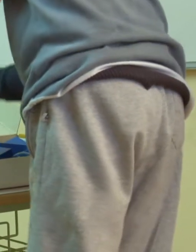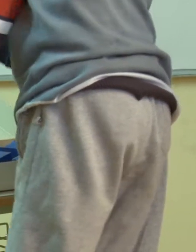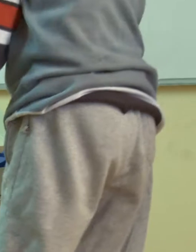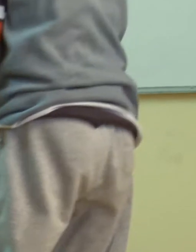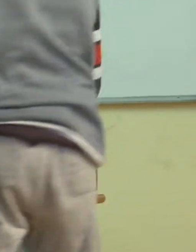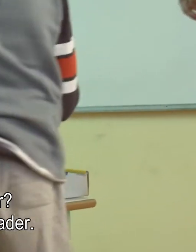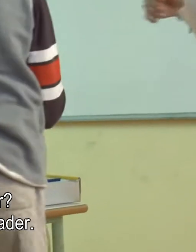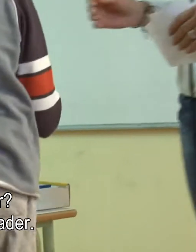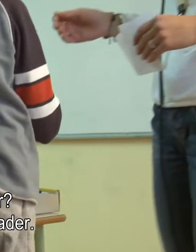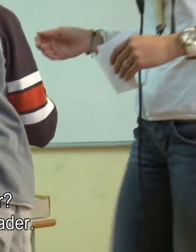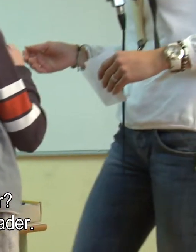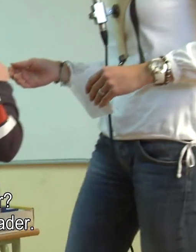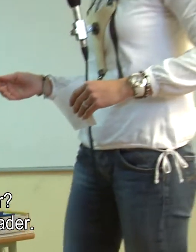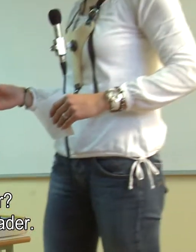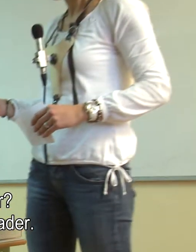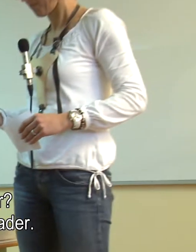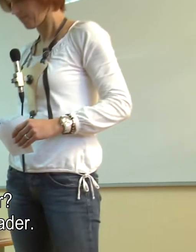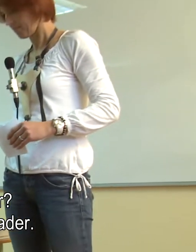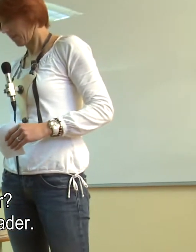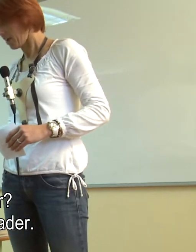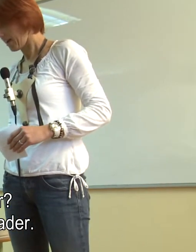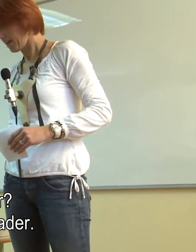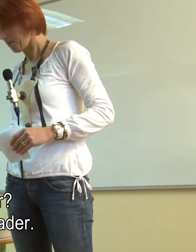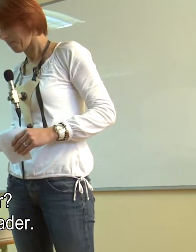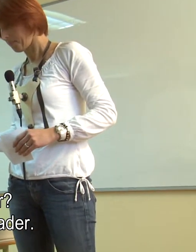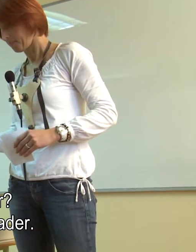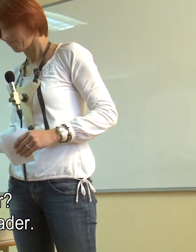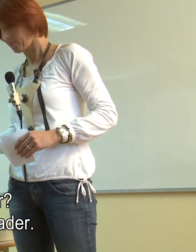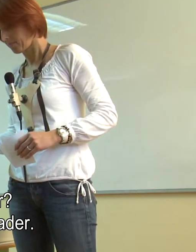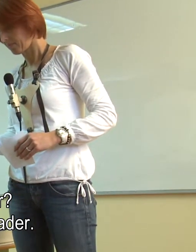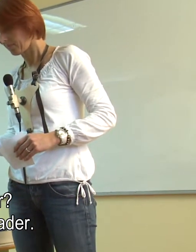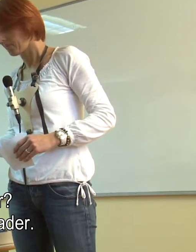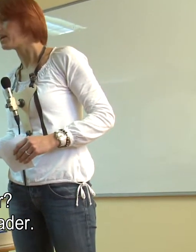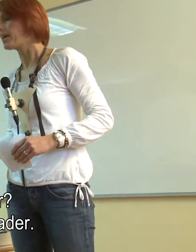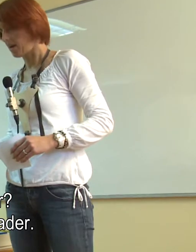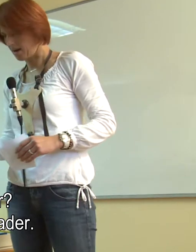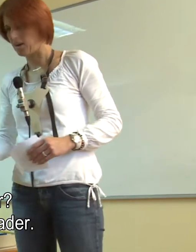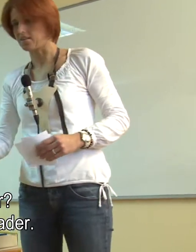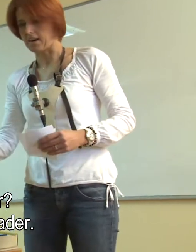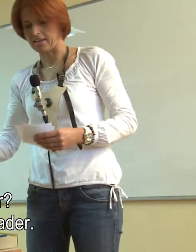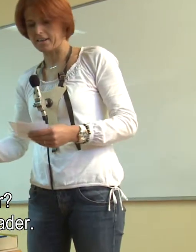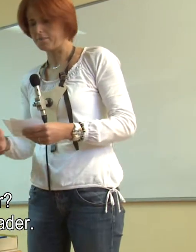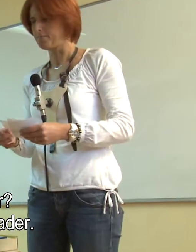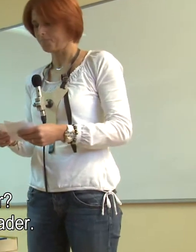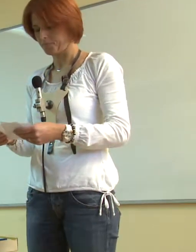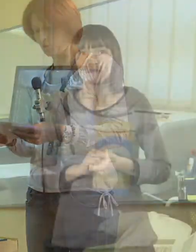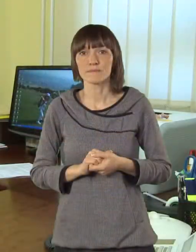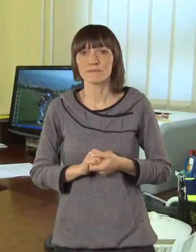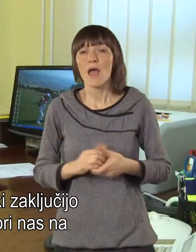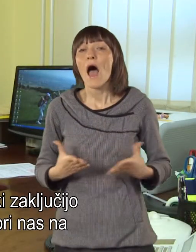Je to kvader? Je kvader? Ja. Ja, kvader.